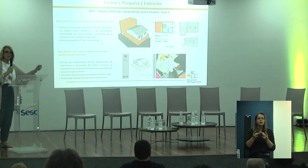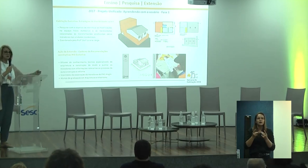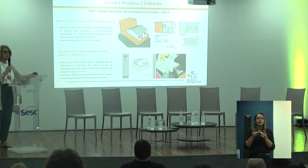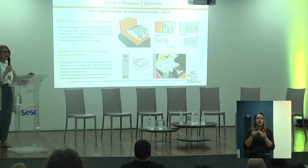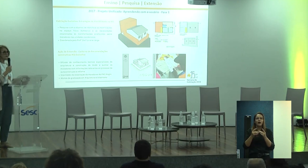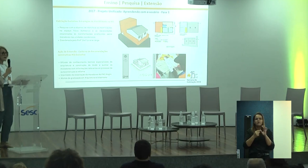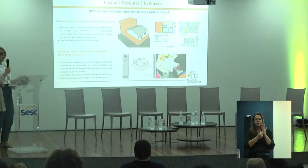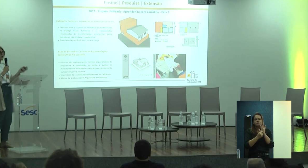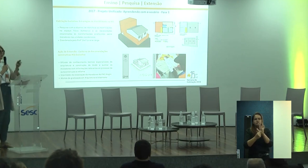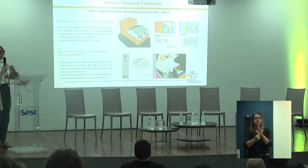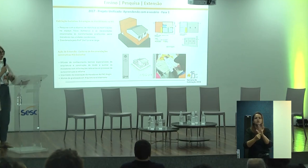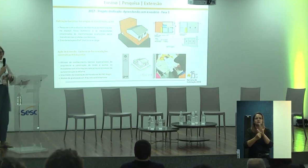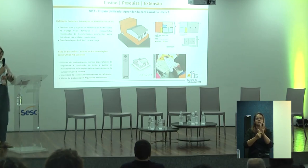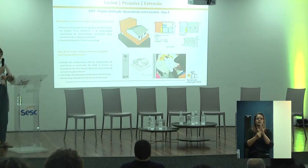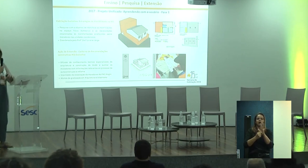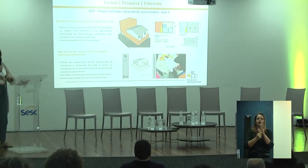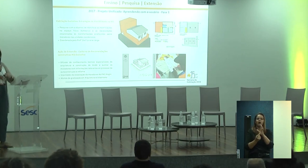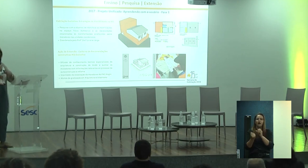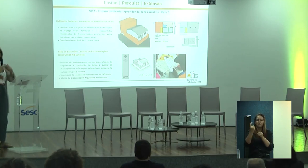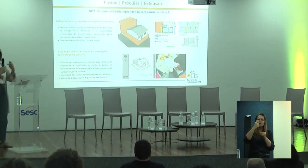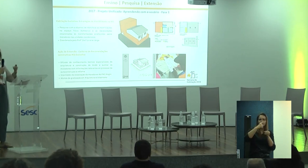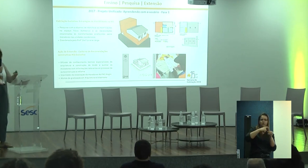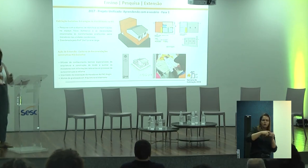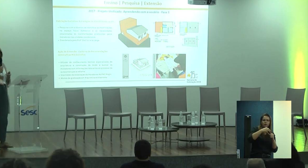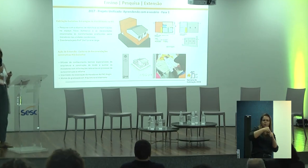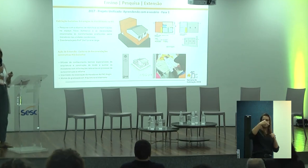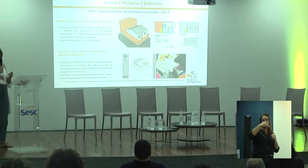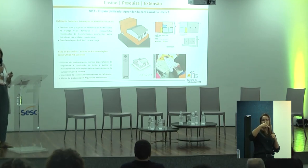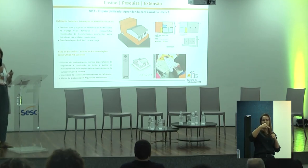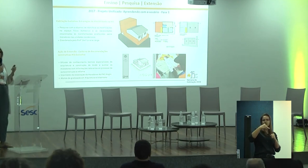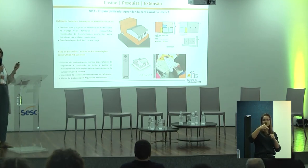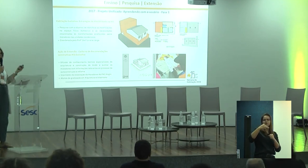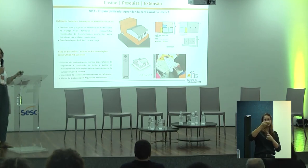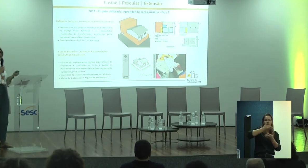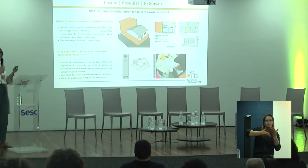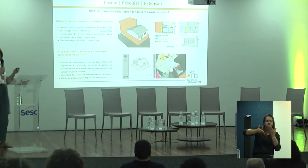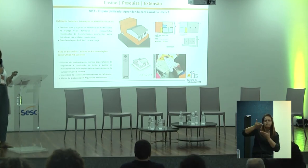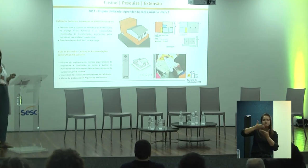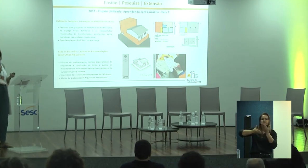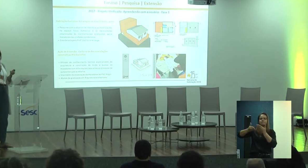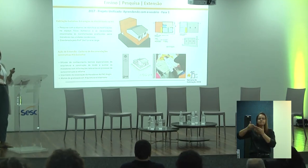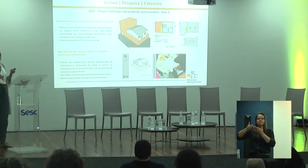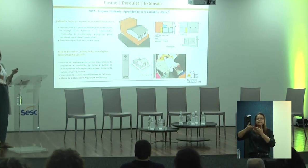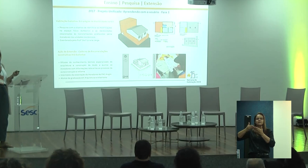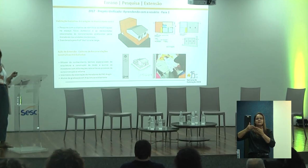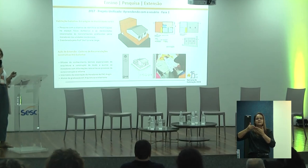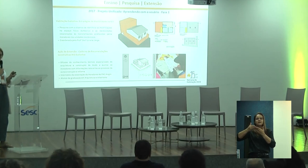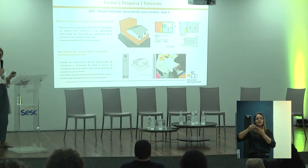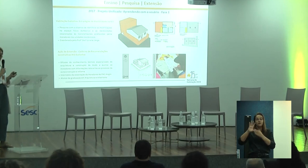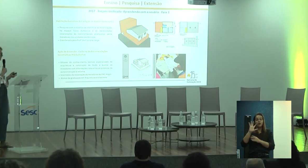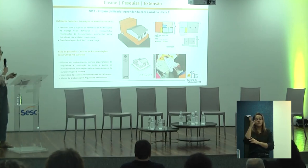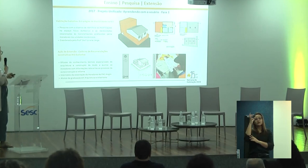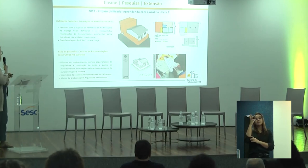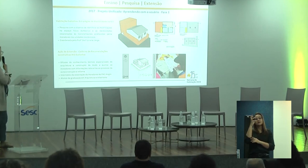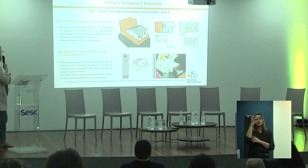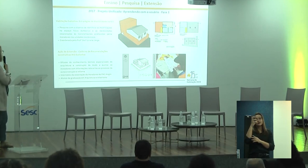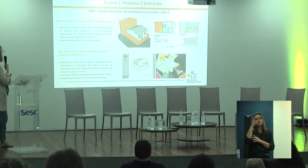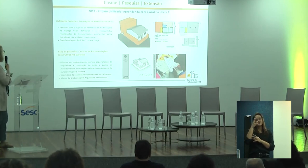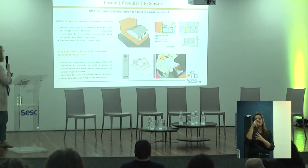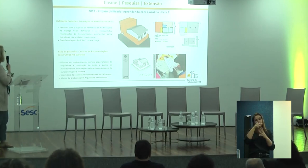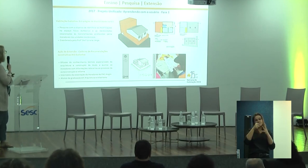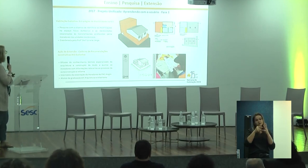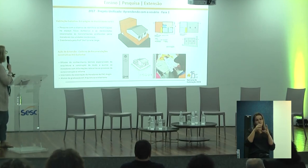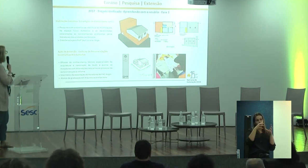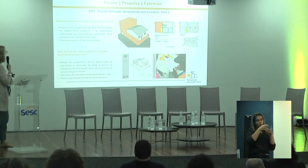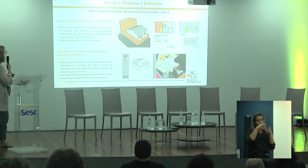graduação atualiza os dados, devolve para o mestrando, e assim nós vamos. E isso está acontecendo nessas três comunidades.